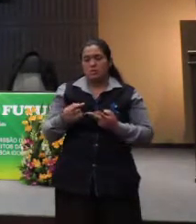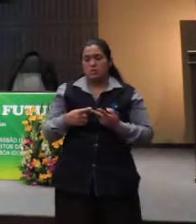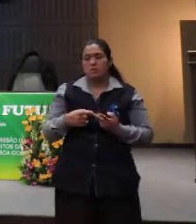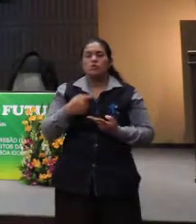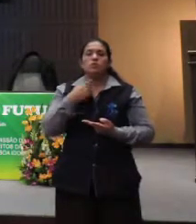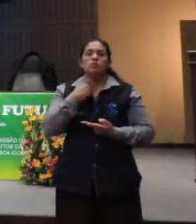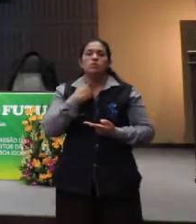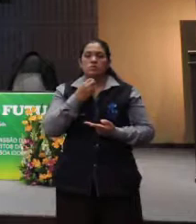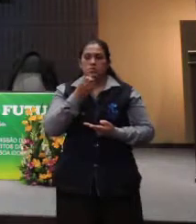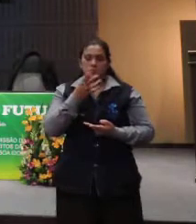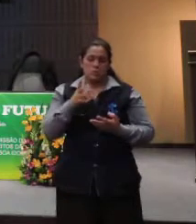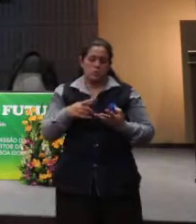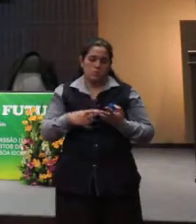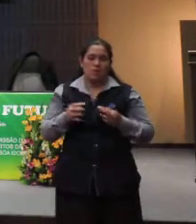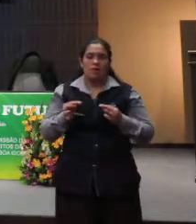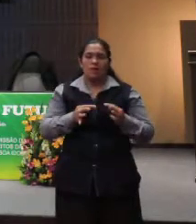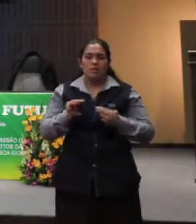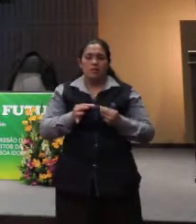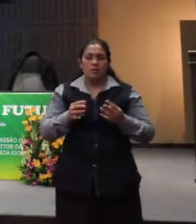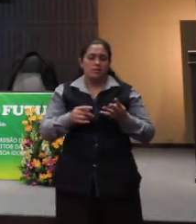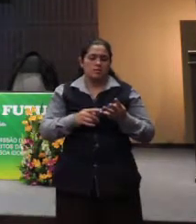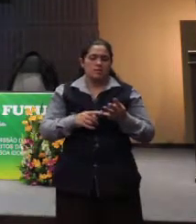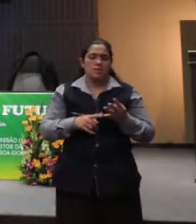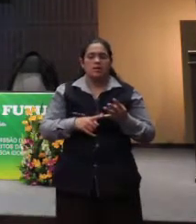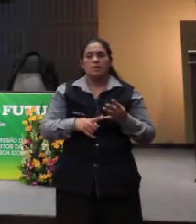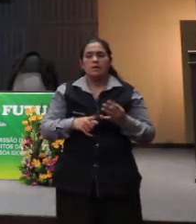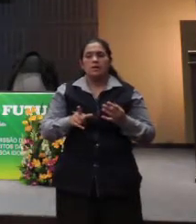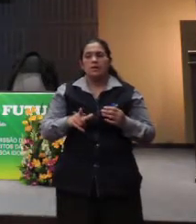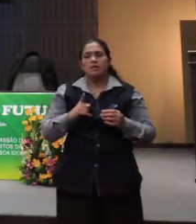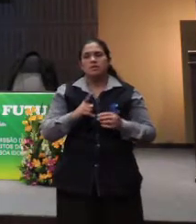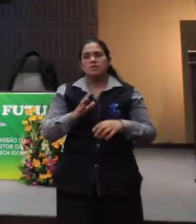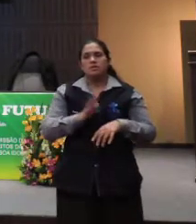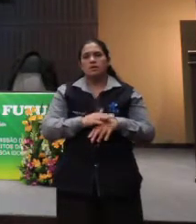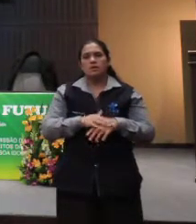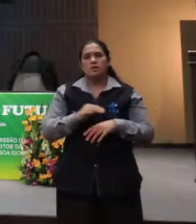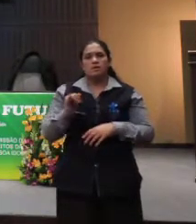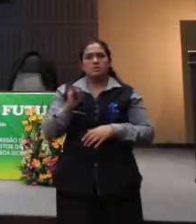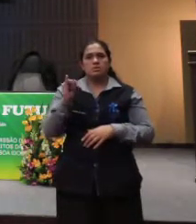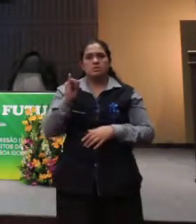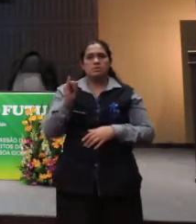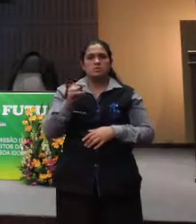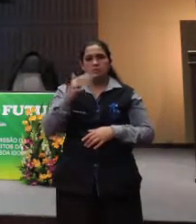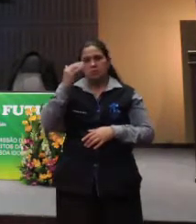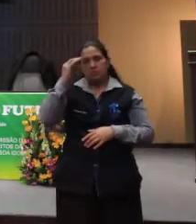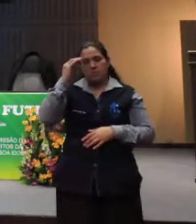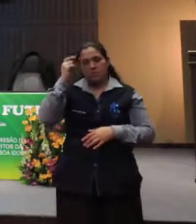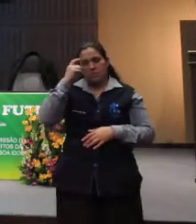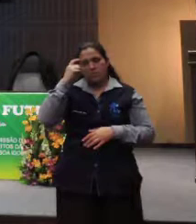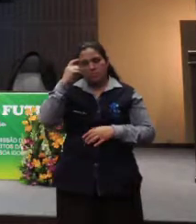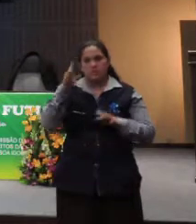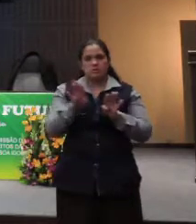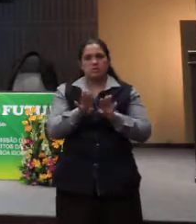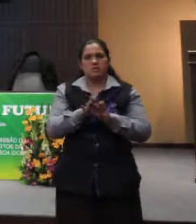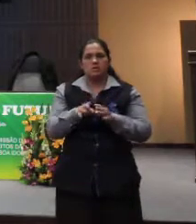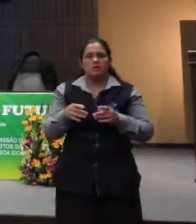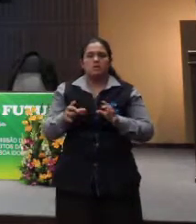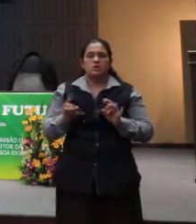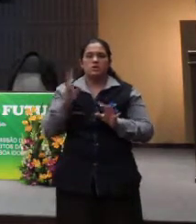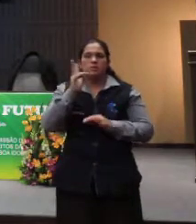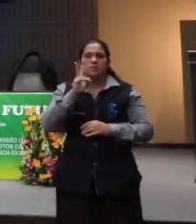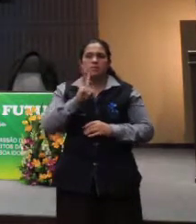vontade, técnica, e ela importa muito mais do que a gente imagina. Para a gente ter só uma